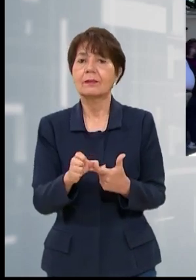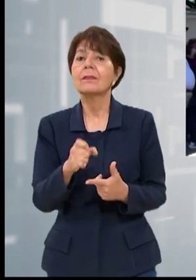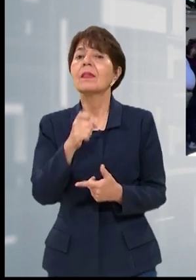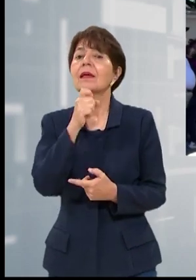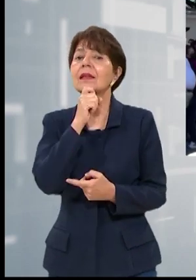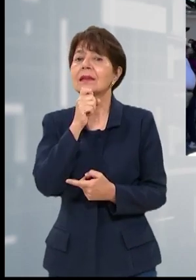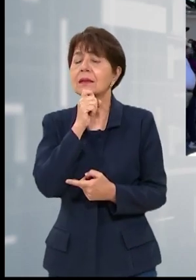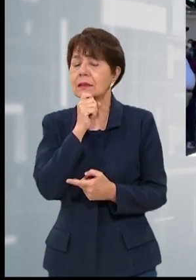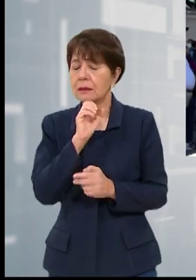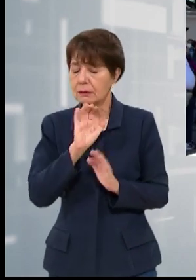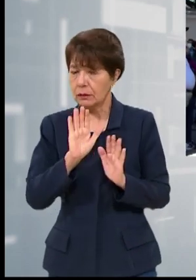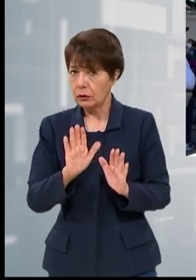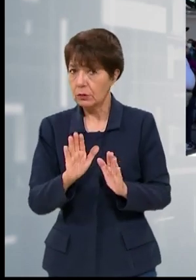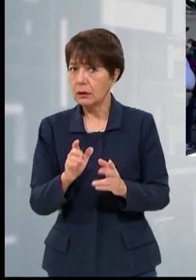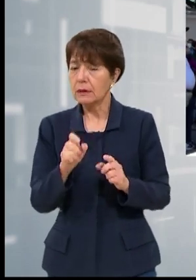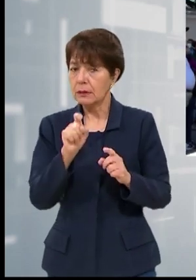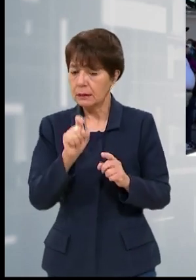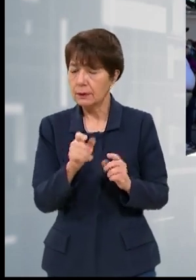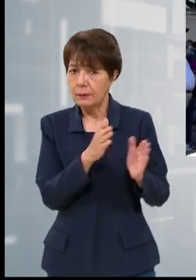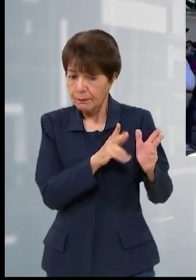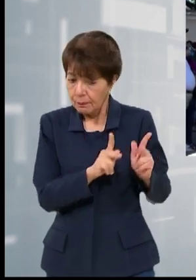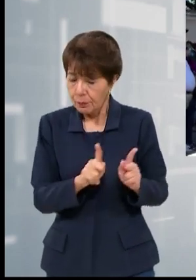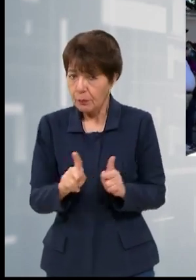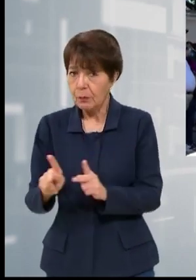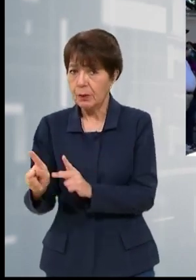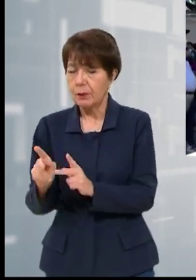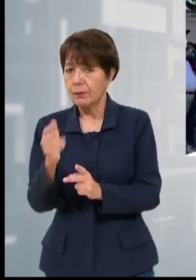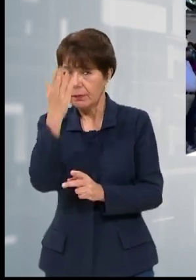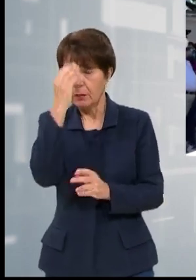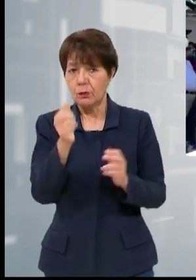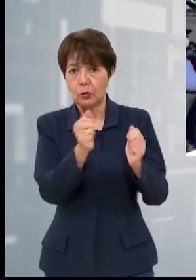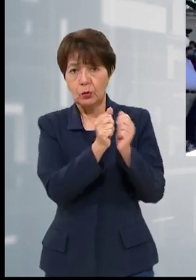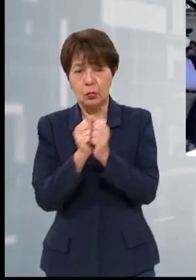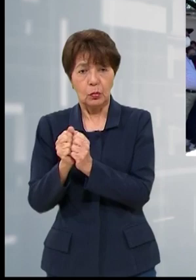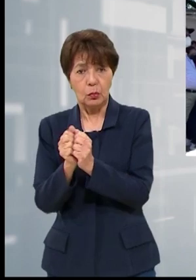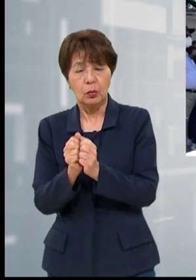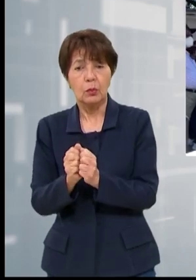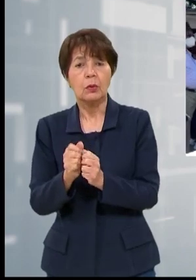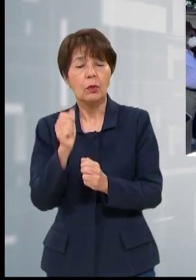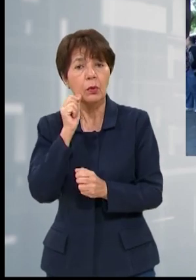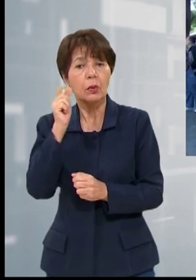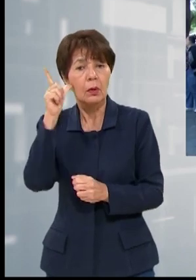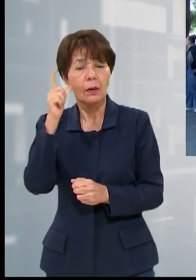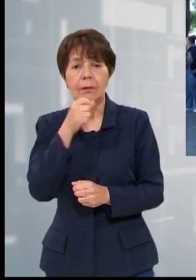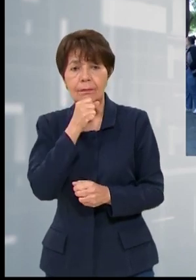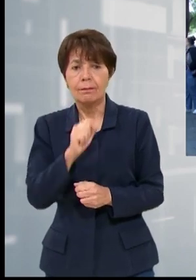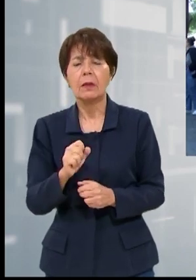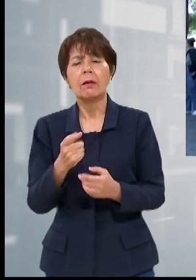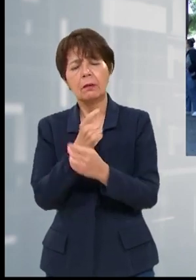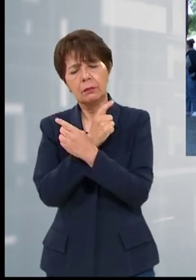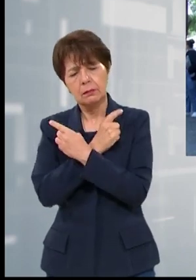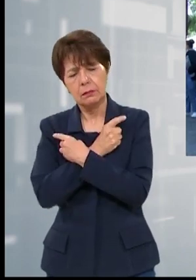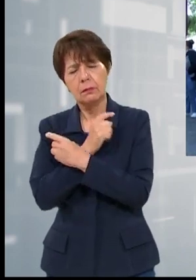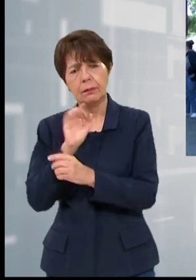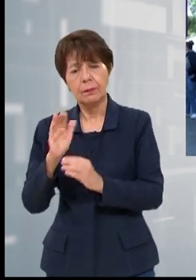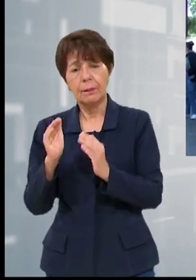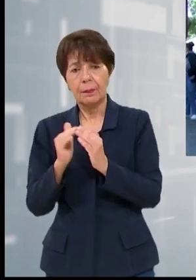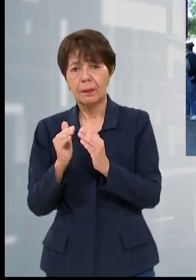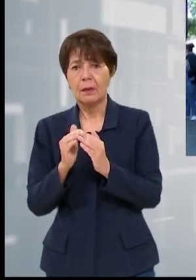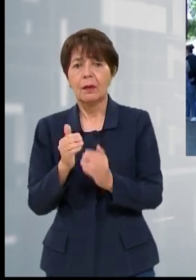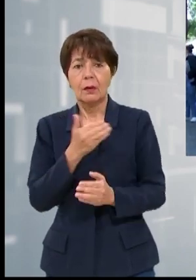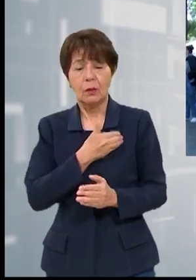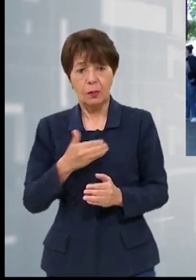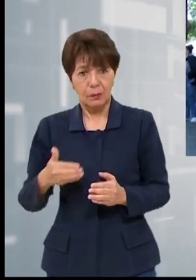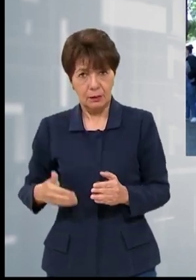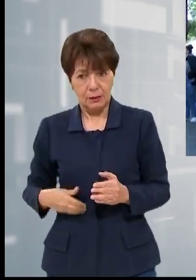el pasivo laboral. Yo creo que es justo que muchos compañeros que andan acá de la tercera edad se vayan a descansar a su casa. Como presidente de las Juntas de